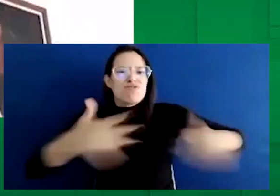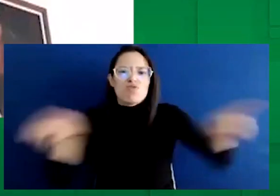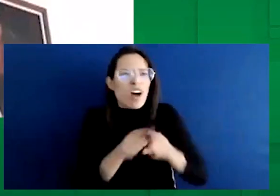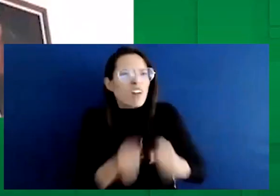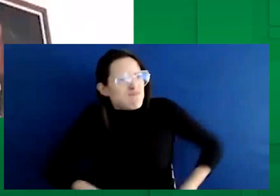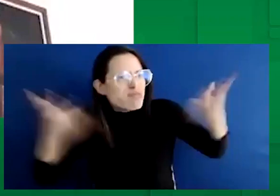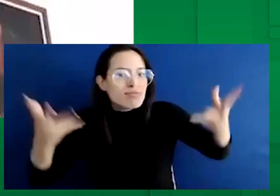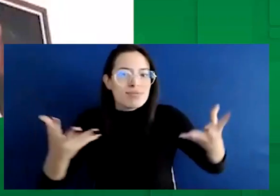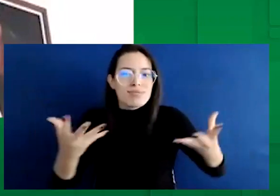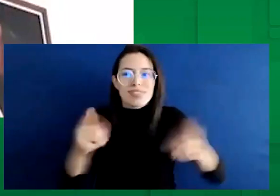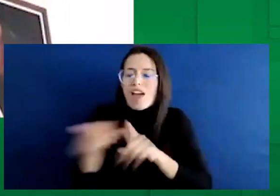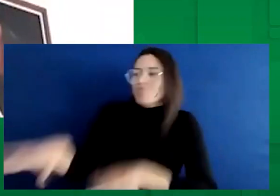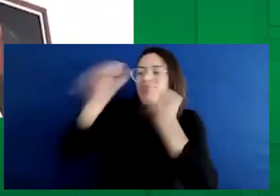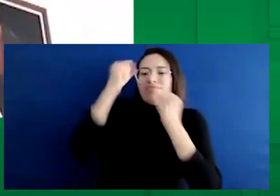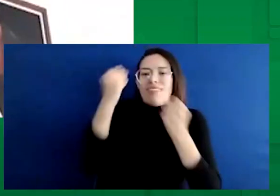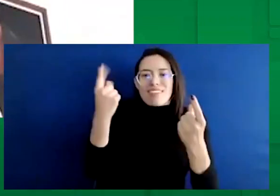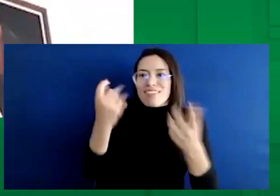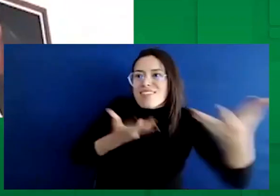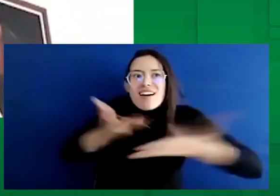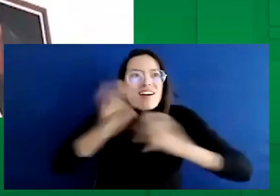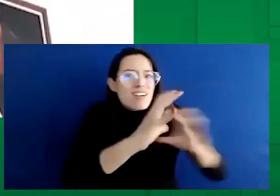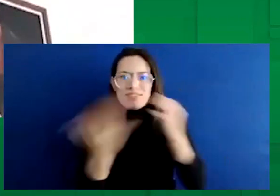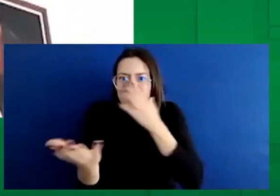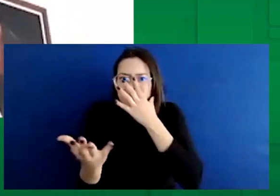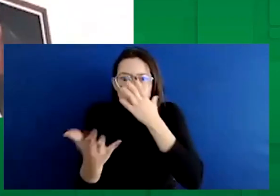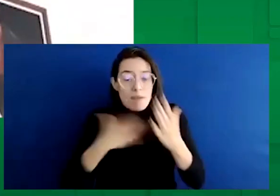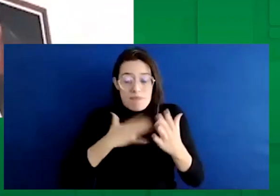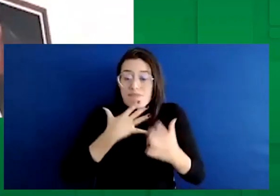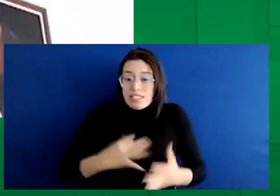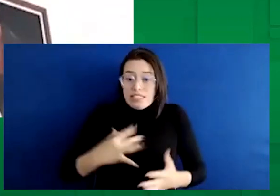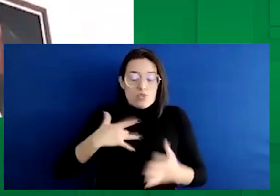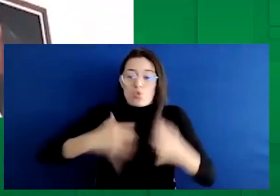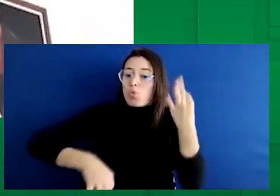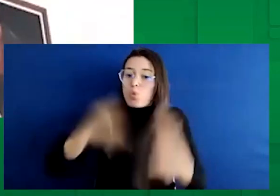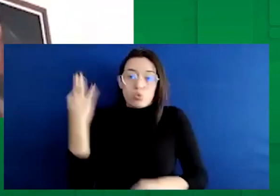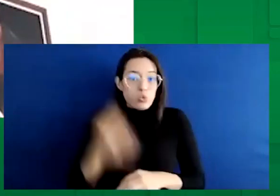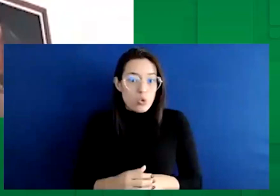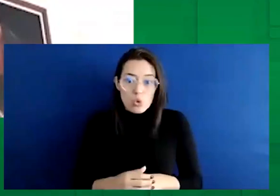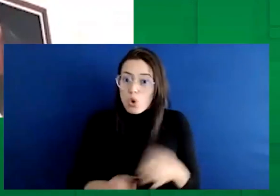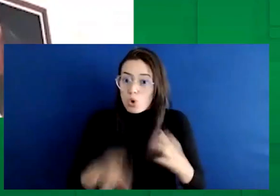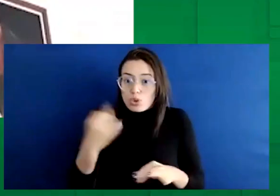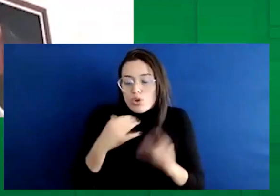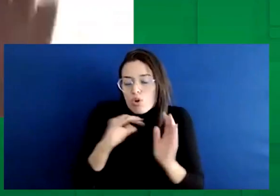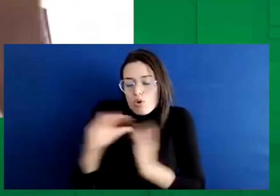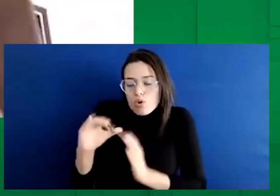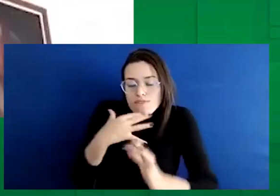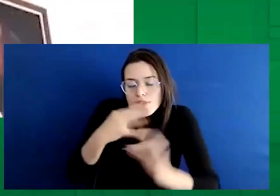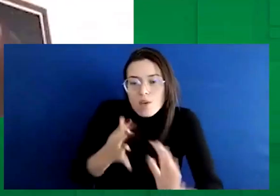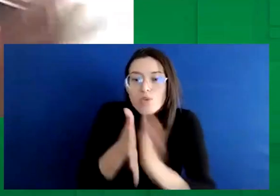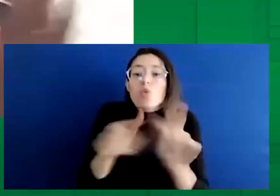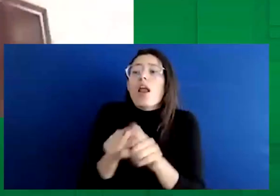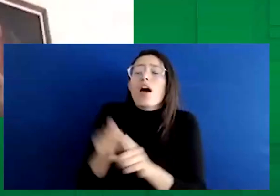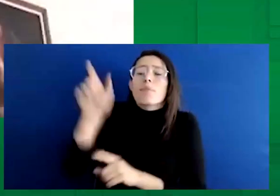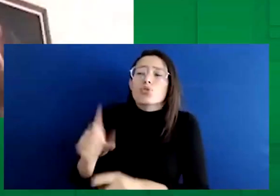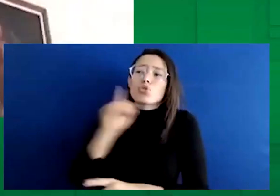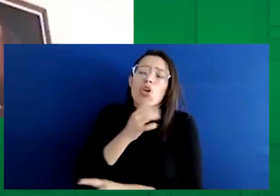hagan entender. Es que es apenas, a mí me parece que es injusto, que es injusto. Y aquí no estoy hablando de, ay no, que pobrecito,